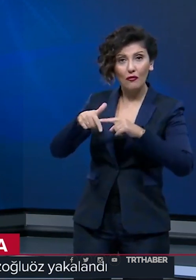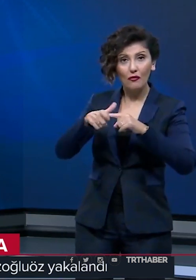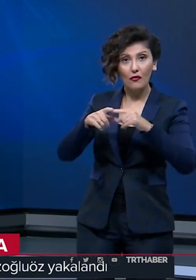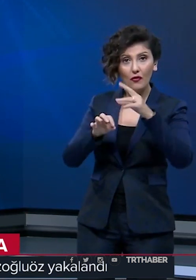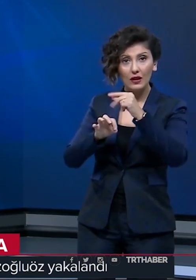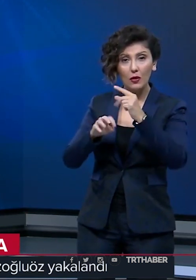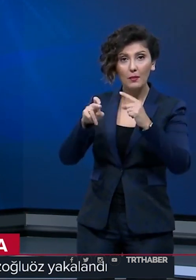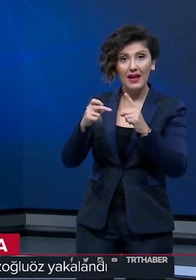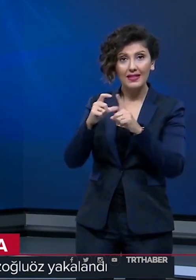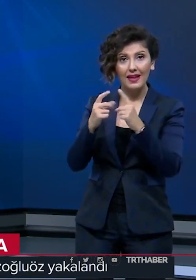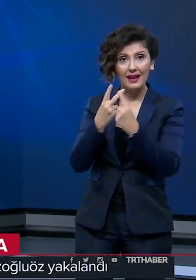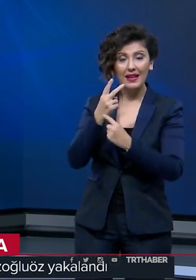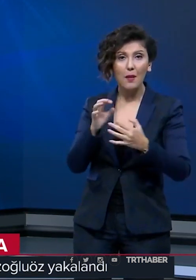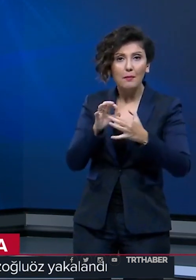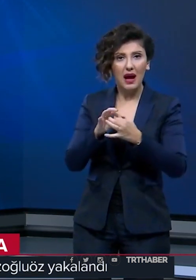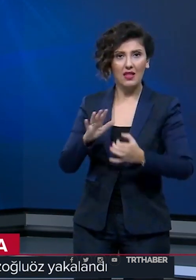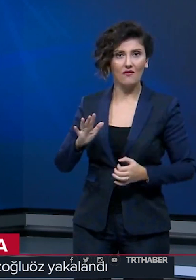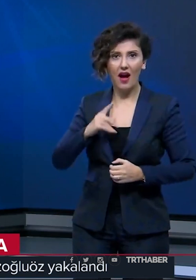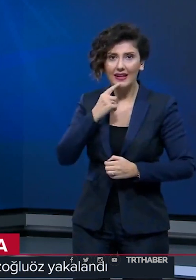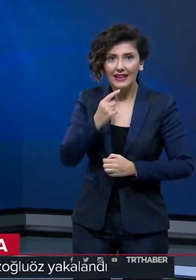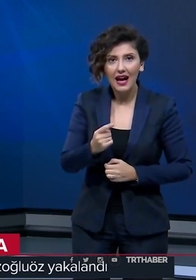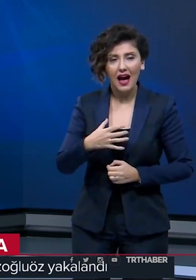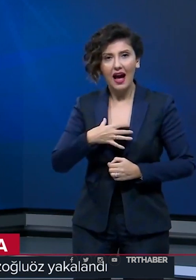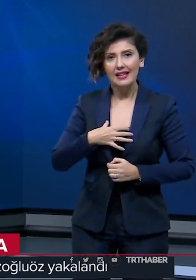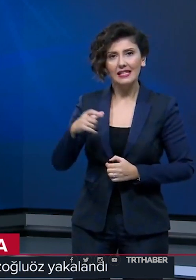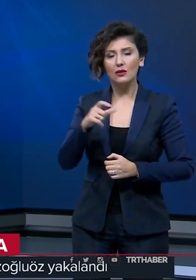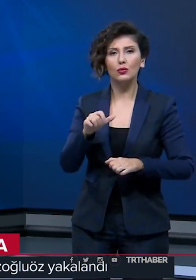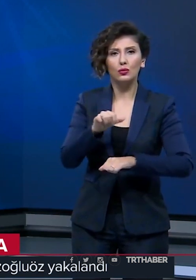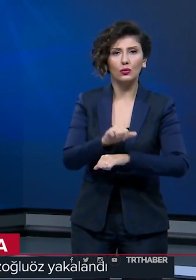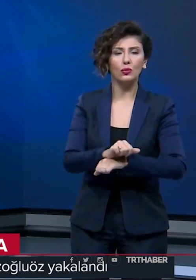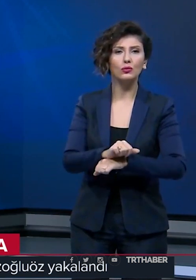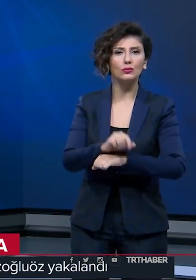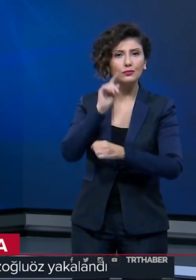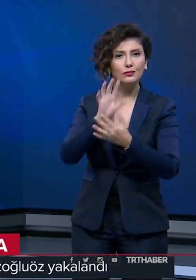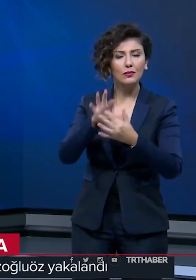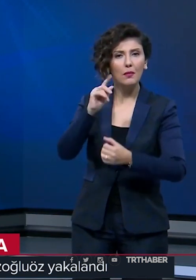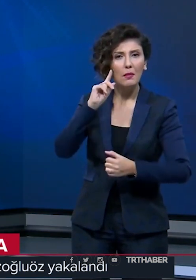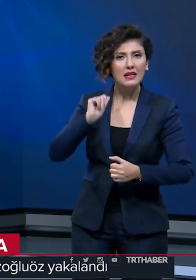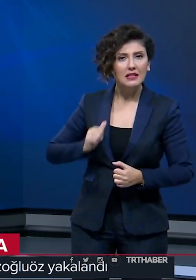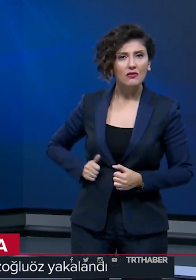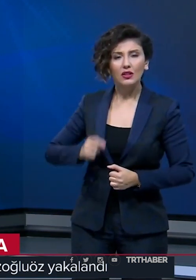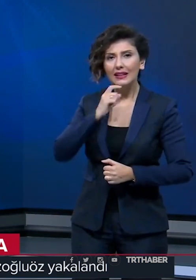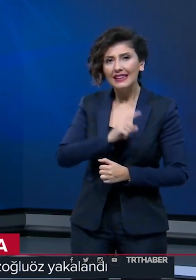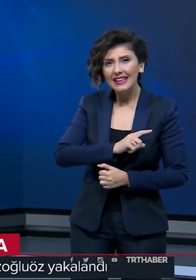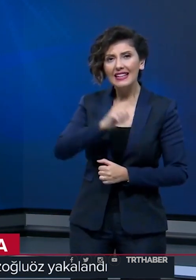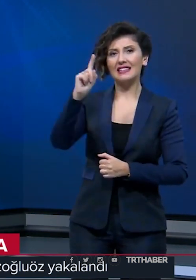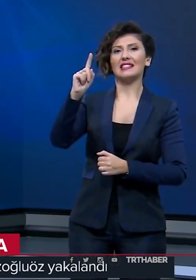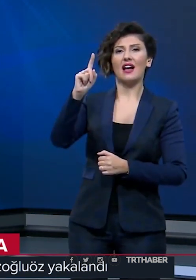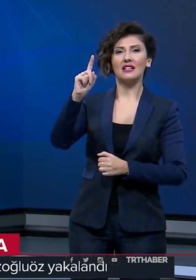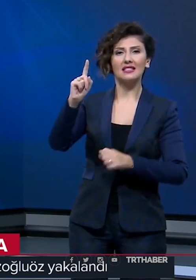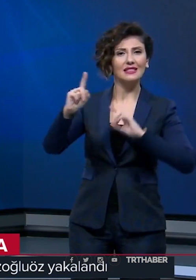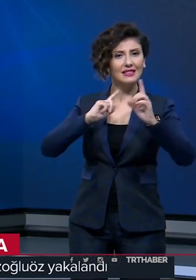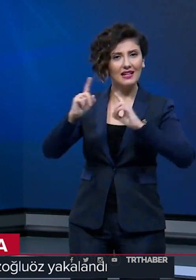FETÖ-PDI ile bağlantısı olduğu iddiasıyla Haziran ayında tutuklandı. Özoğlu Öz, Başsavcılığın itirazı üzerine